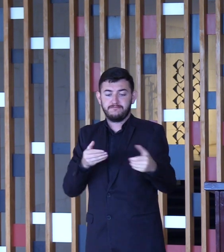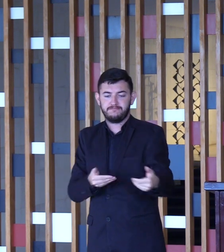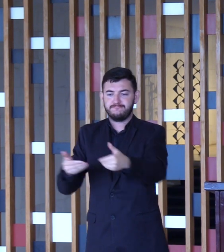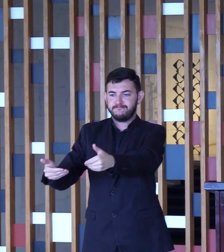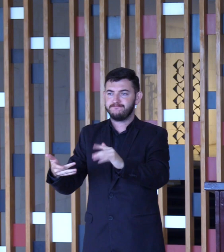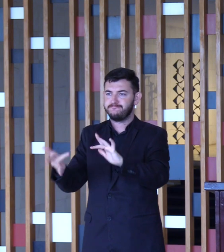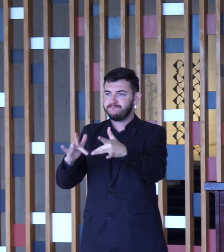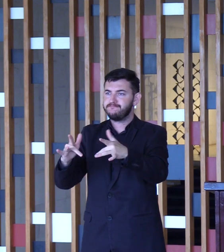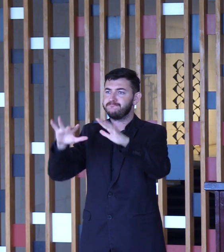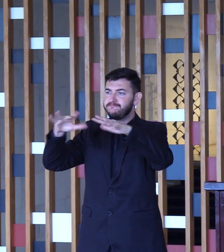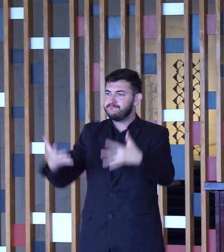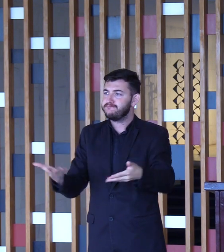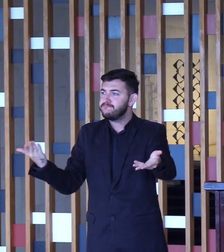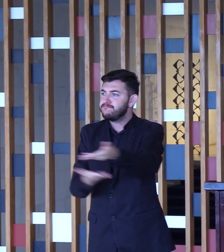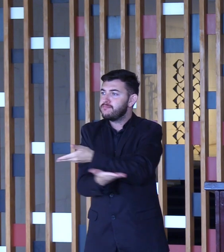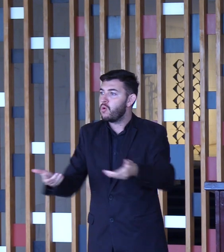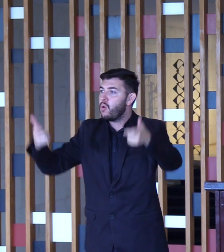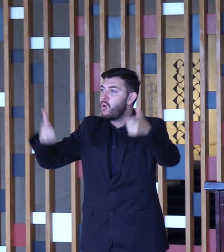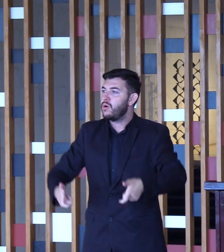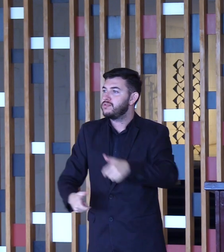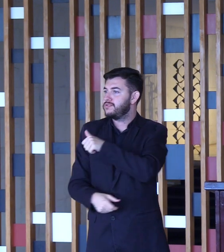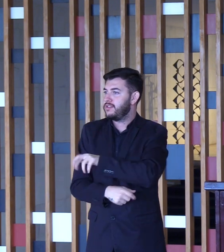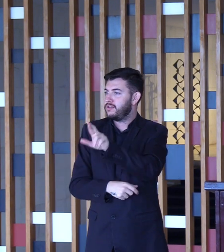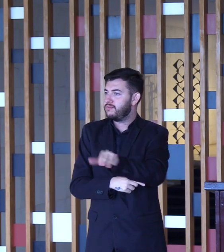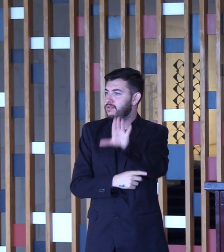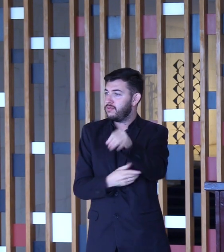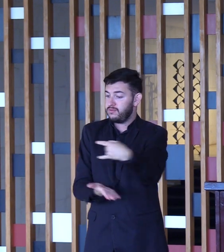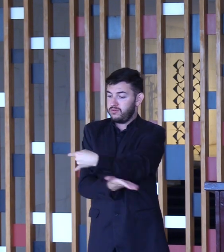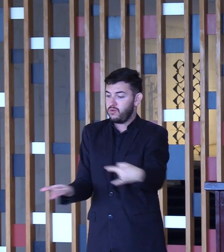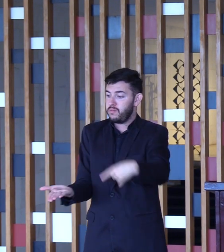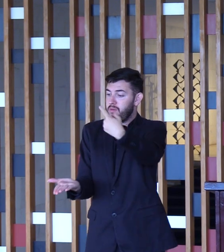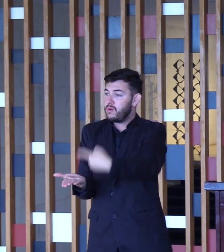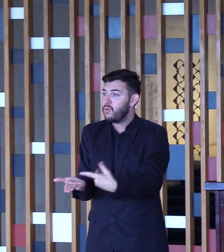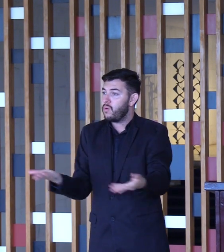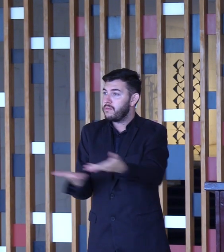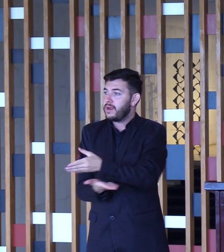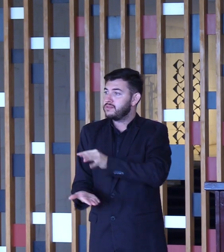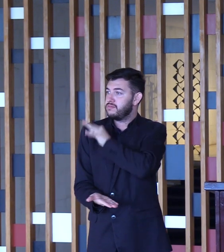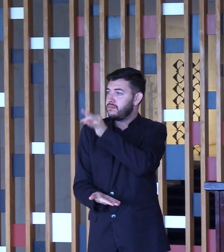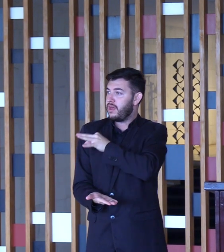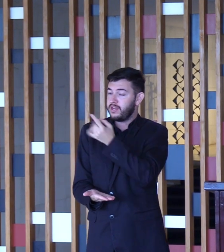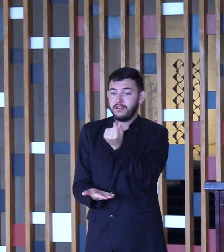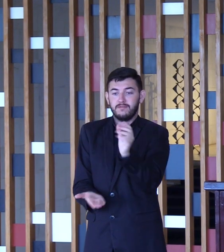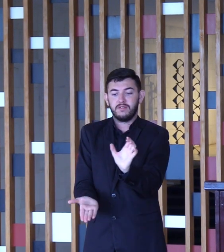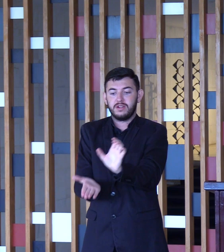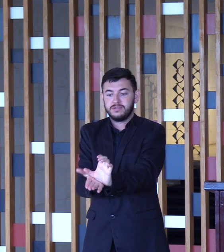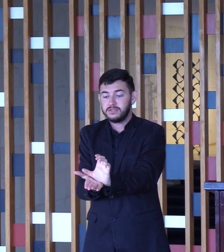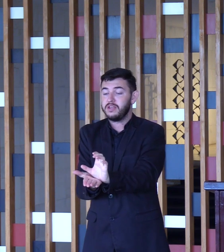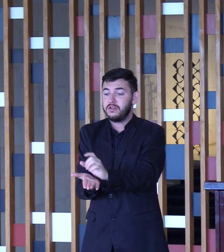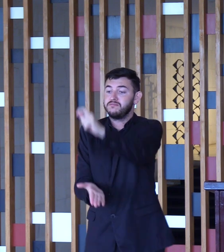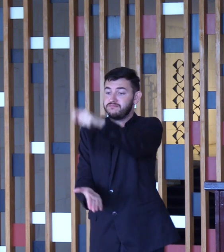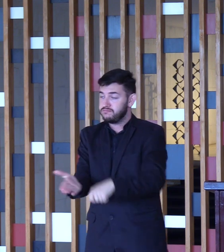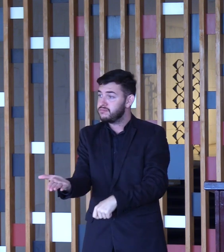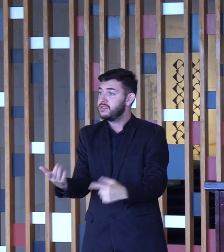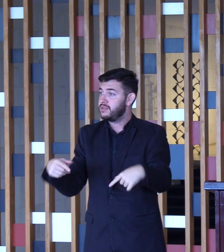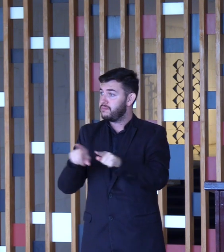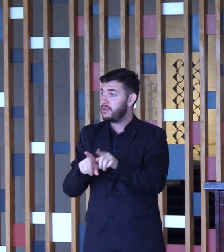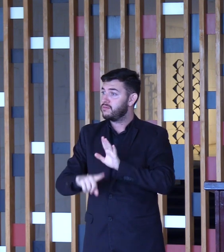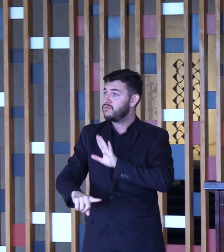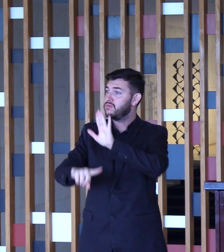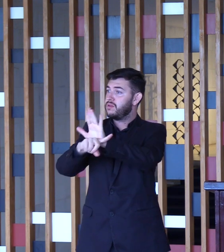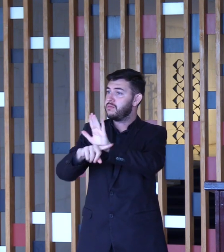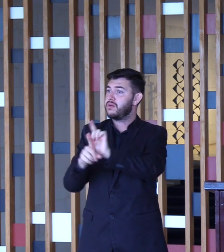Por meio deste instrumento de cooperação técnica e financeira, ora assinado, contribuiremos com a restauração,